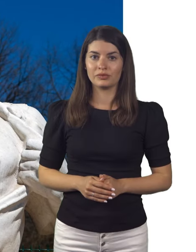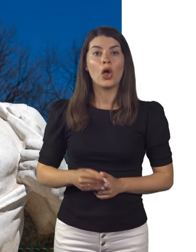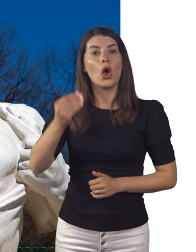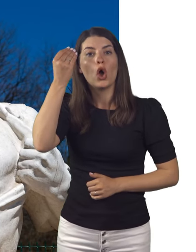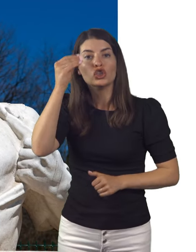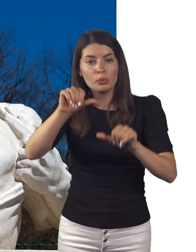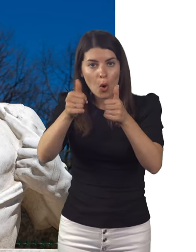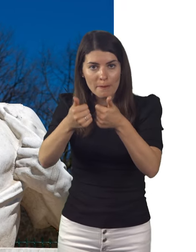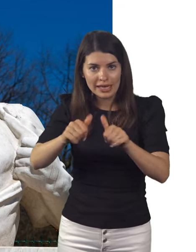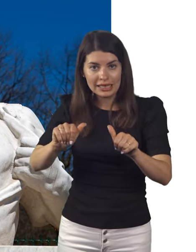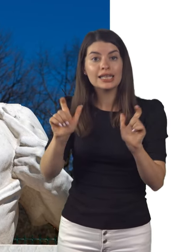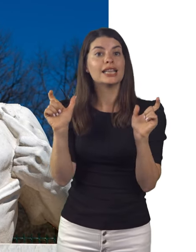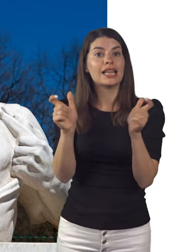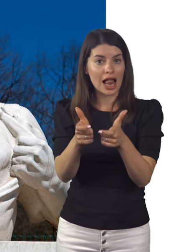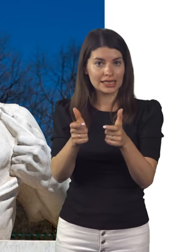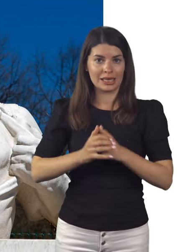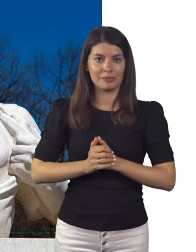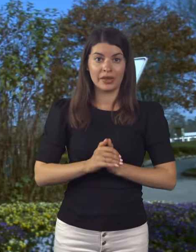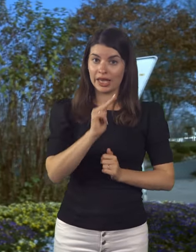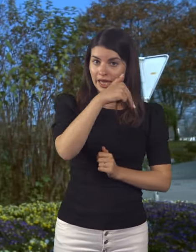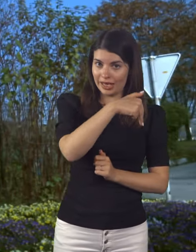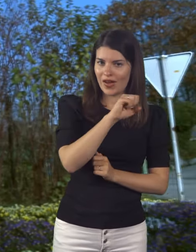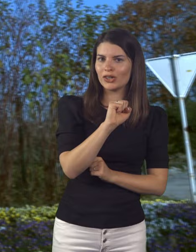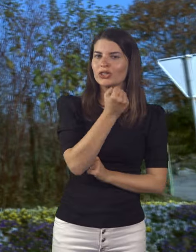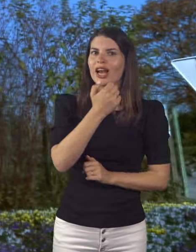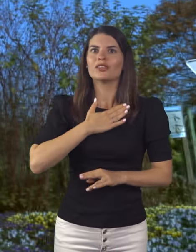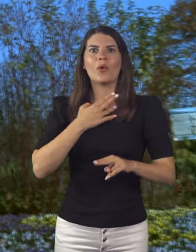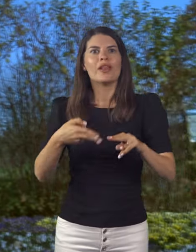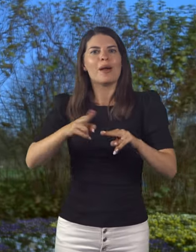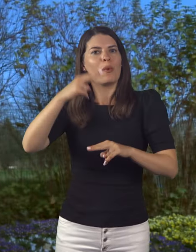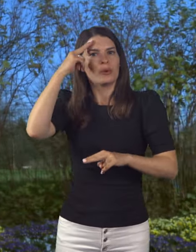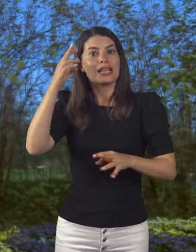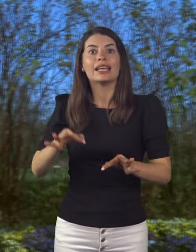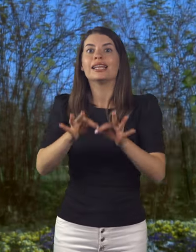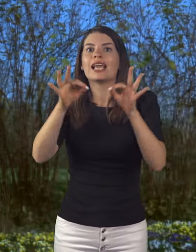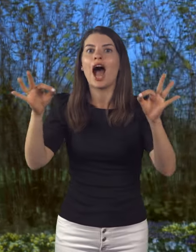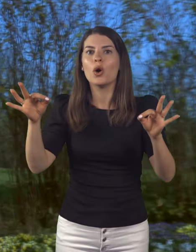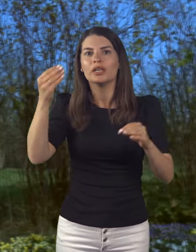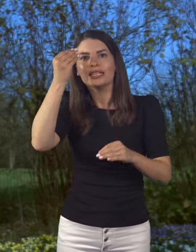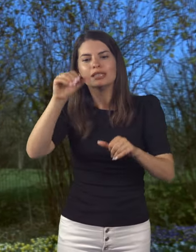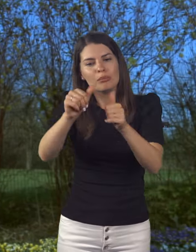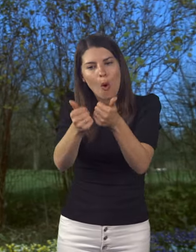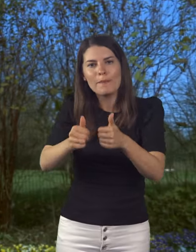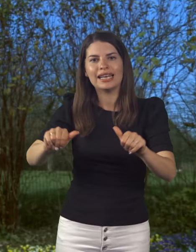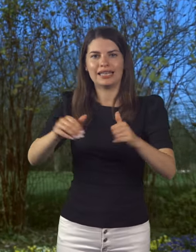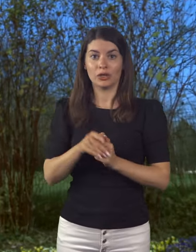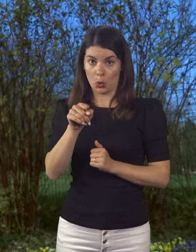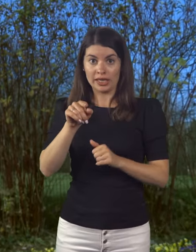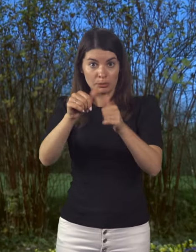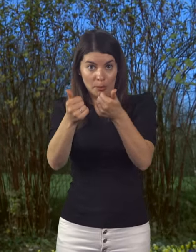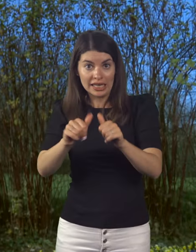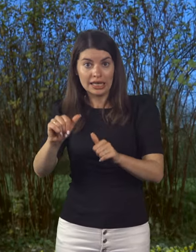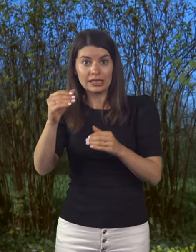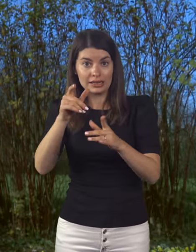Spomenik Talcem Ivan Štrekel je svoj najbolj znani javni spomenik, Spomenik Talcem,